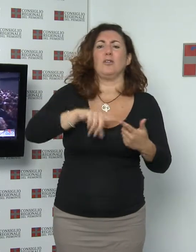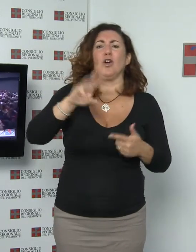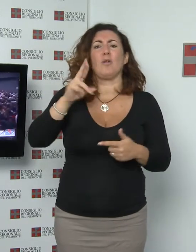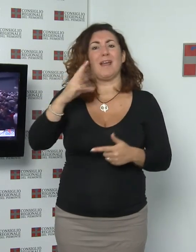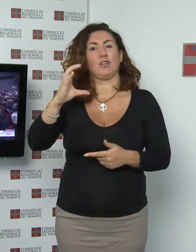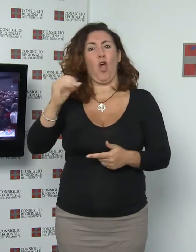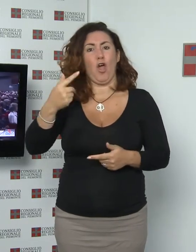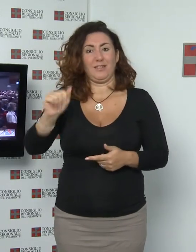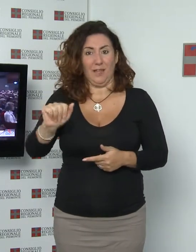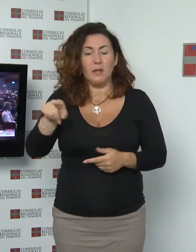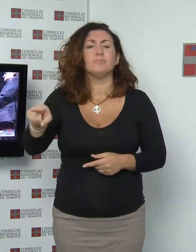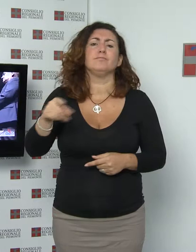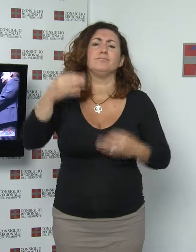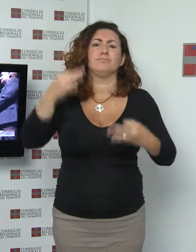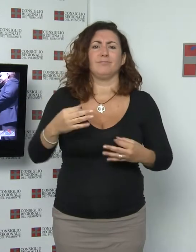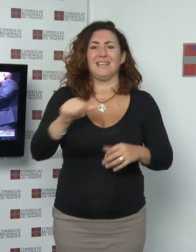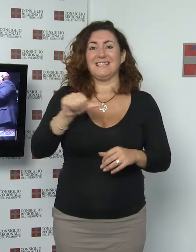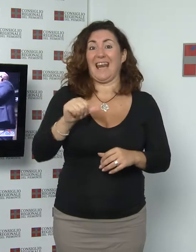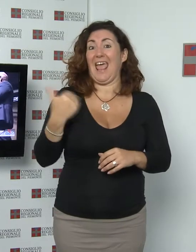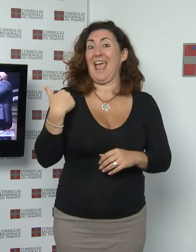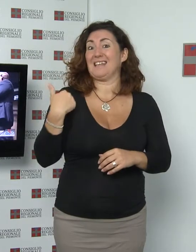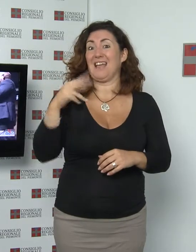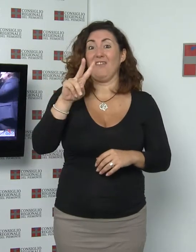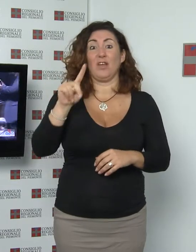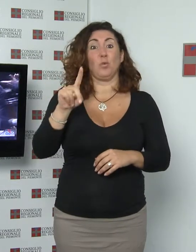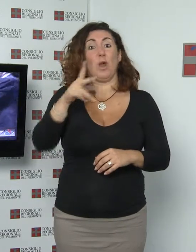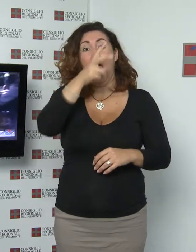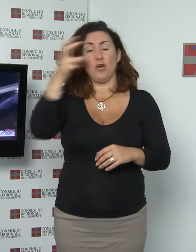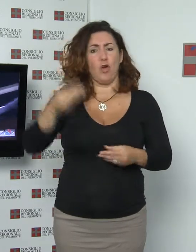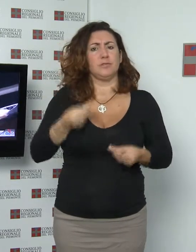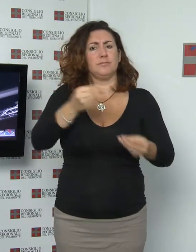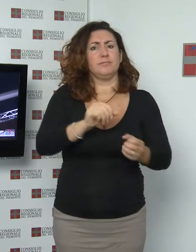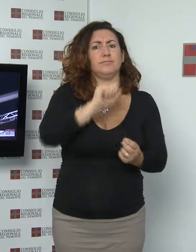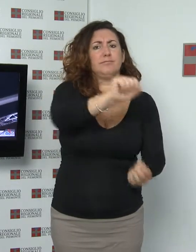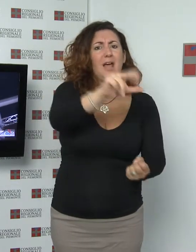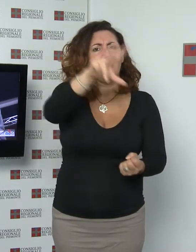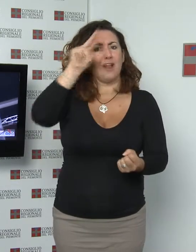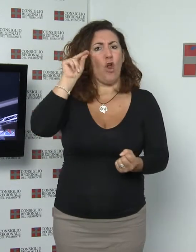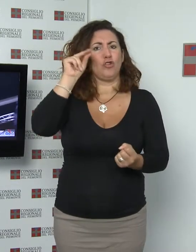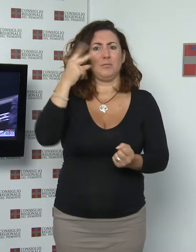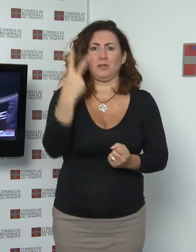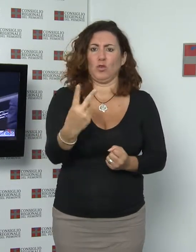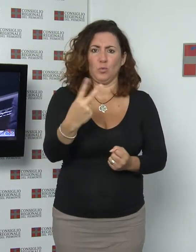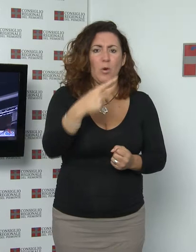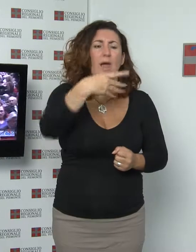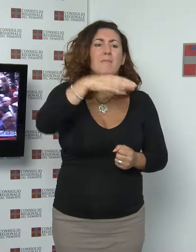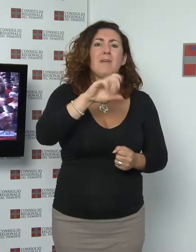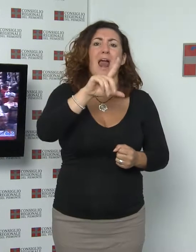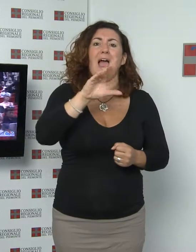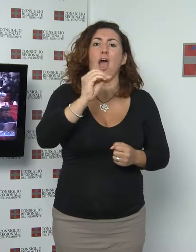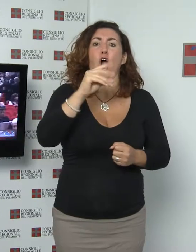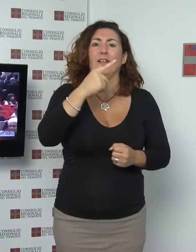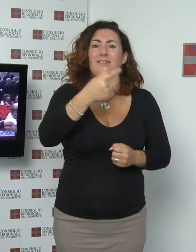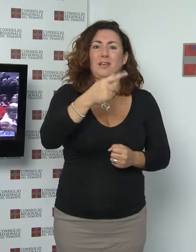agosto hanno consegnato due riconoscimenti al presidente dell'Associazione Settimane Musicali Giovanni Medeot per il suo